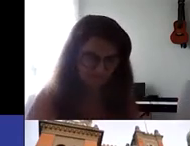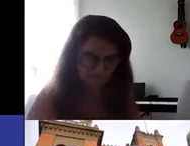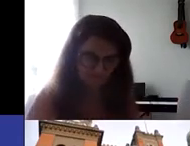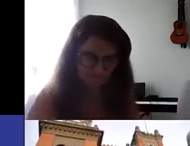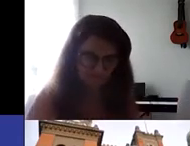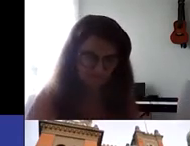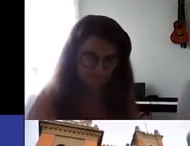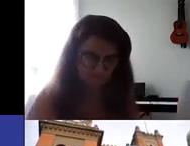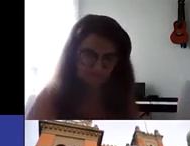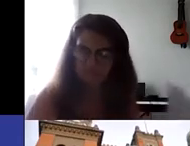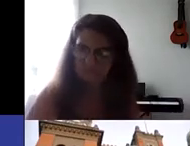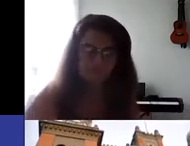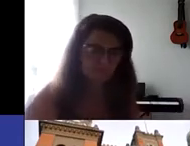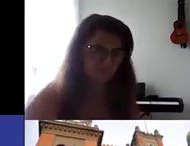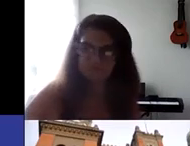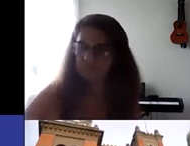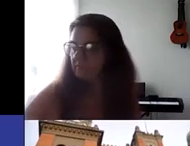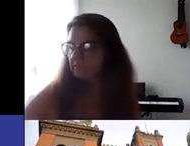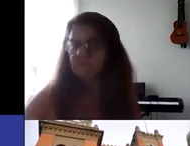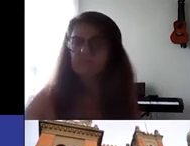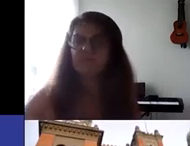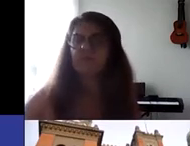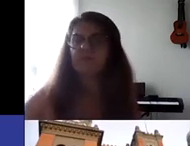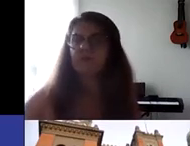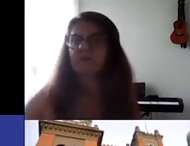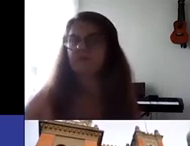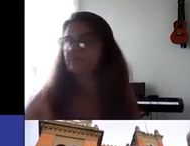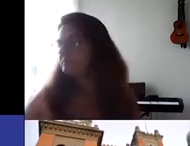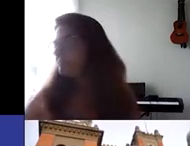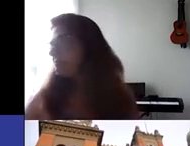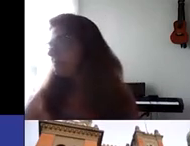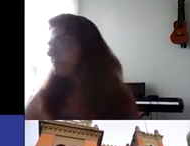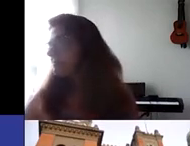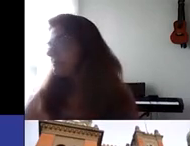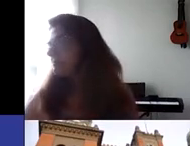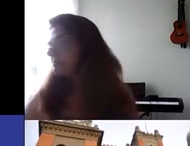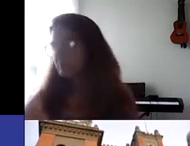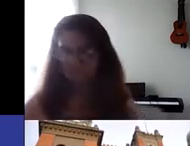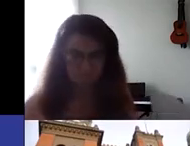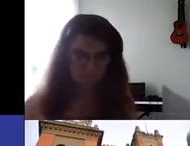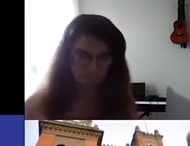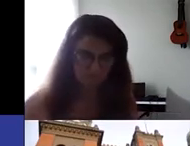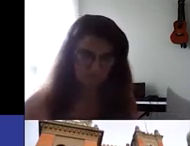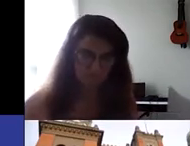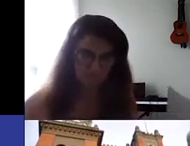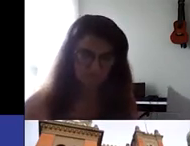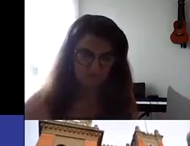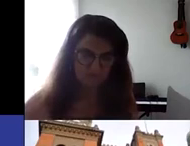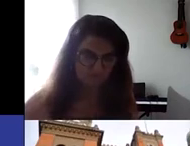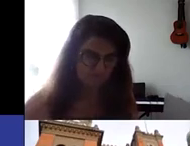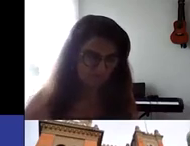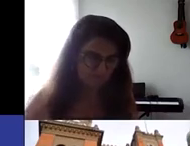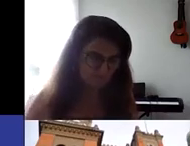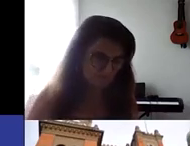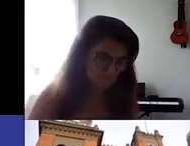para a gente seguir com a missão da Pio Cruz de ser mais equânime, de trazer maior justiça social para essa população.